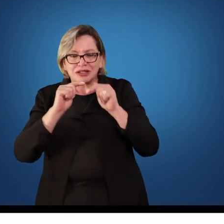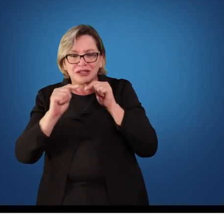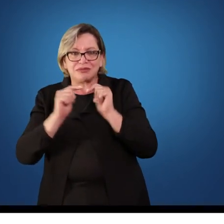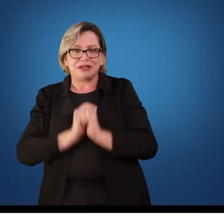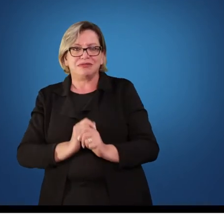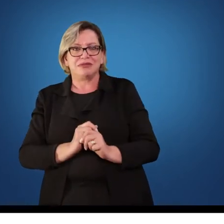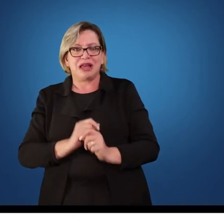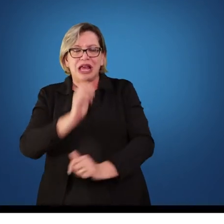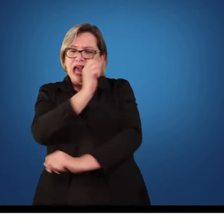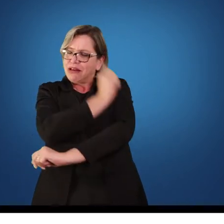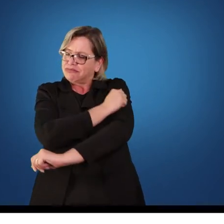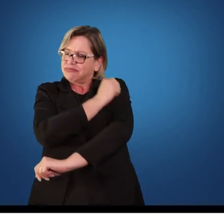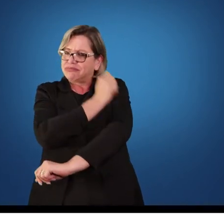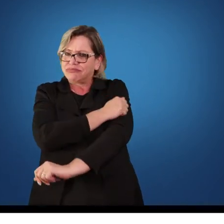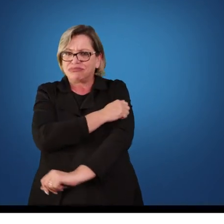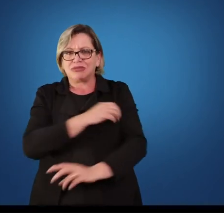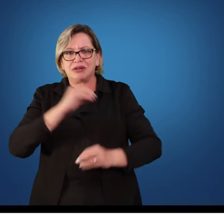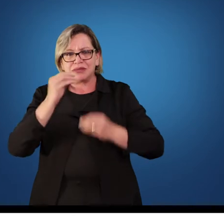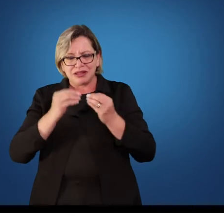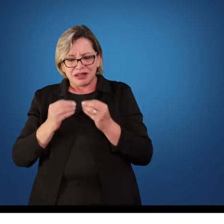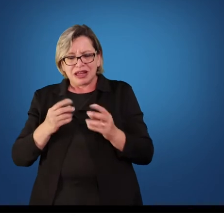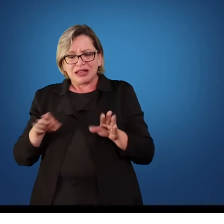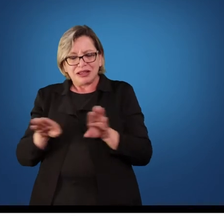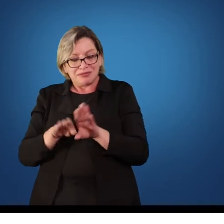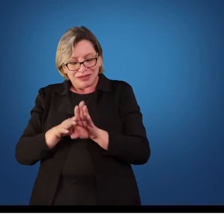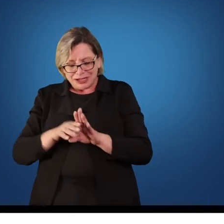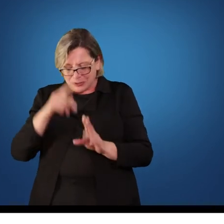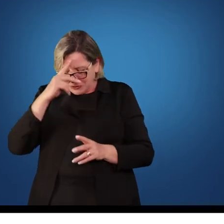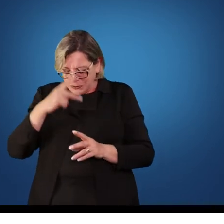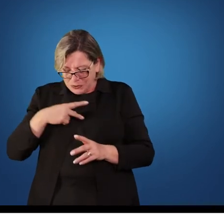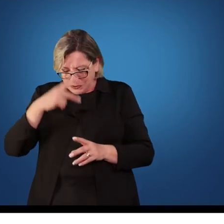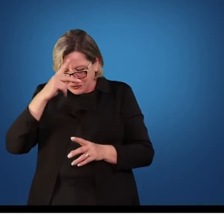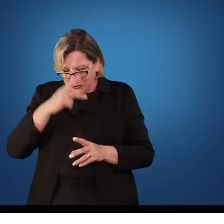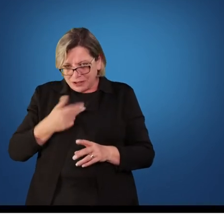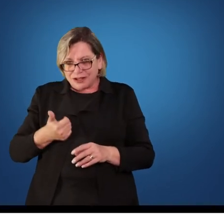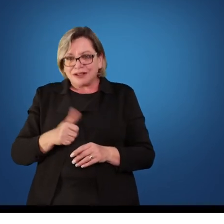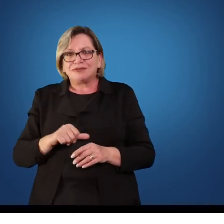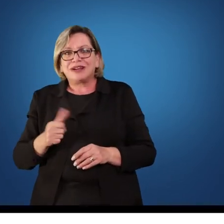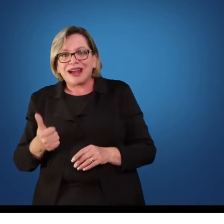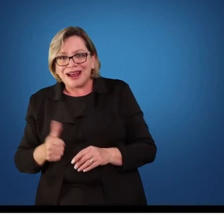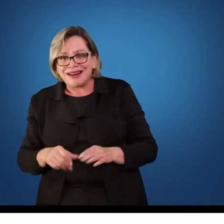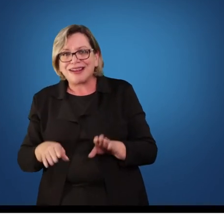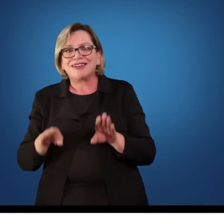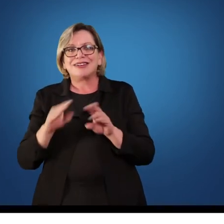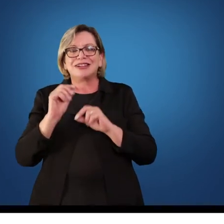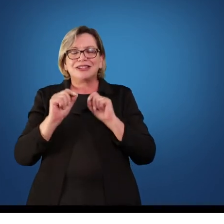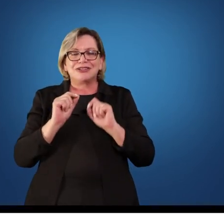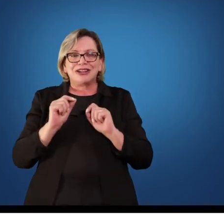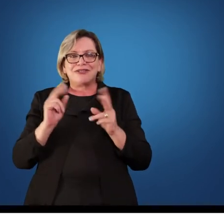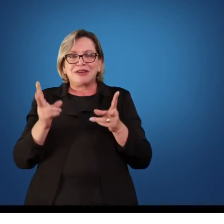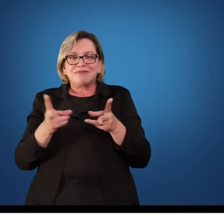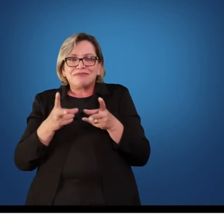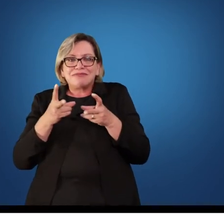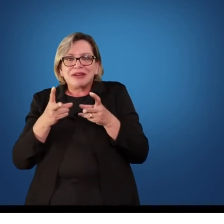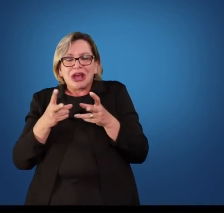avaliação, tem que se autoavaliar e tem que avaliar o professor também. Que aí você descobre o que deu certo, que não deu certo, o que precisa mudar